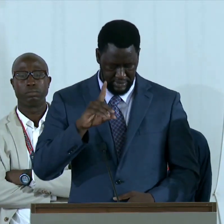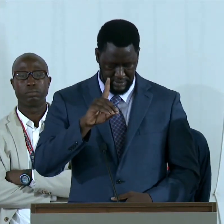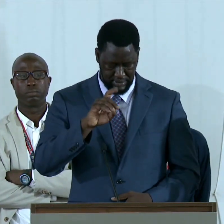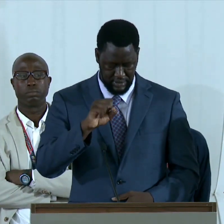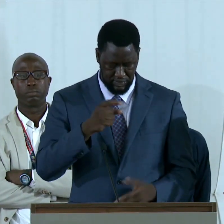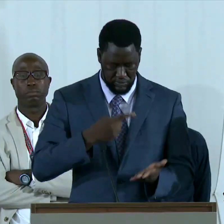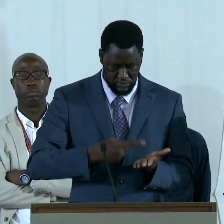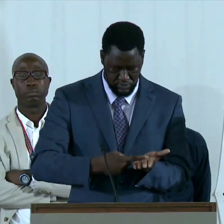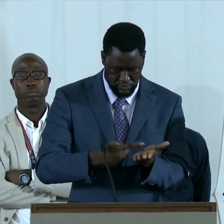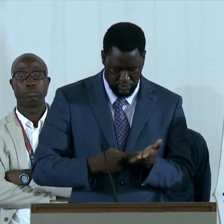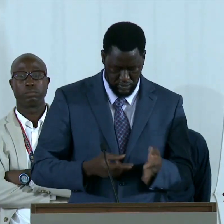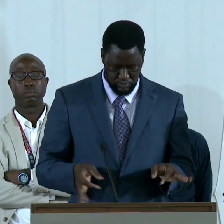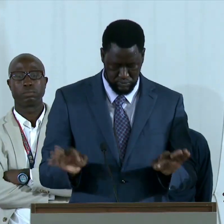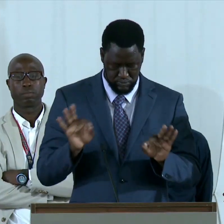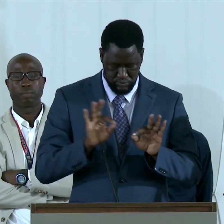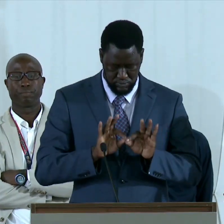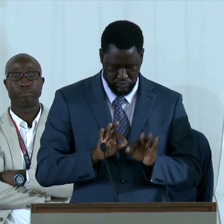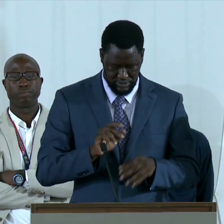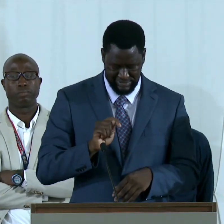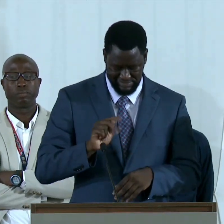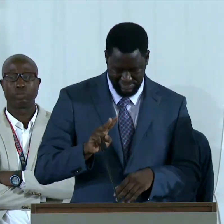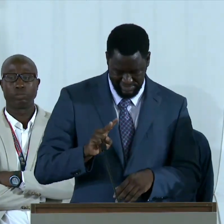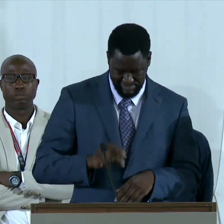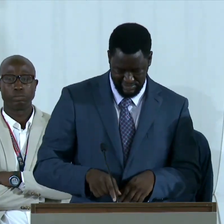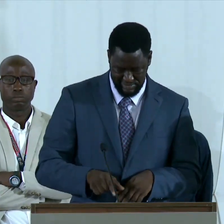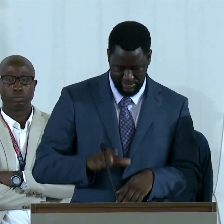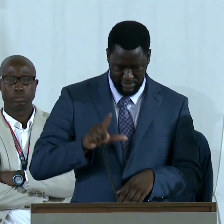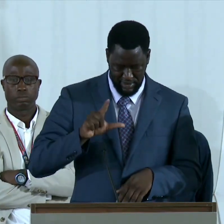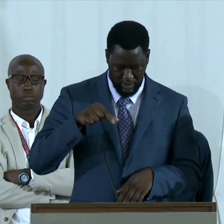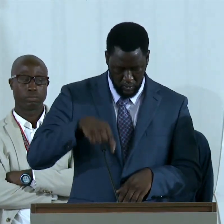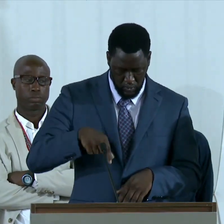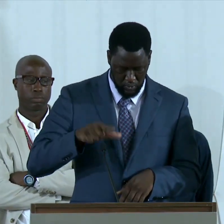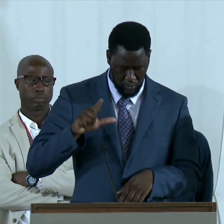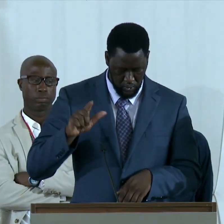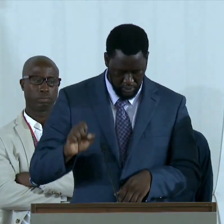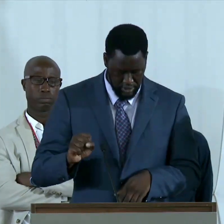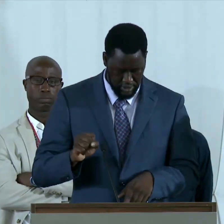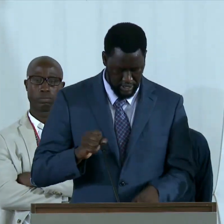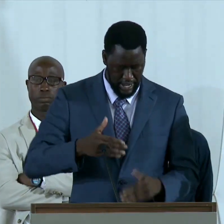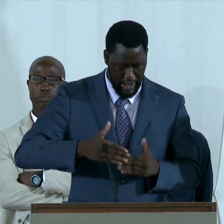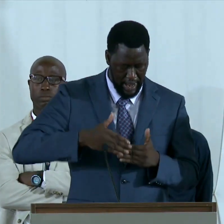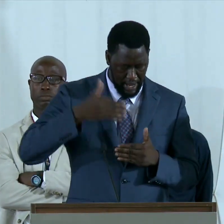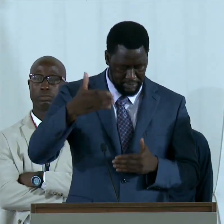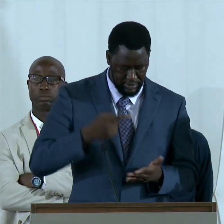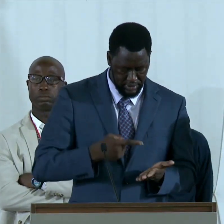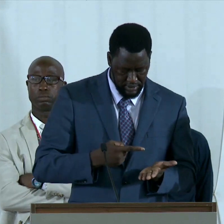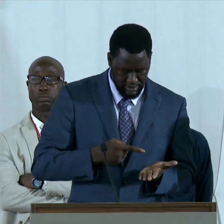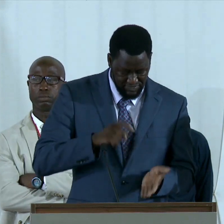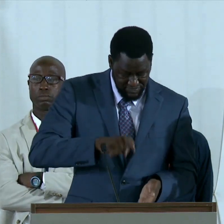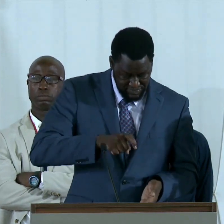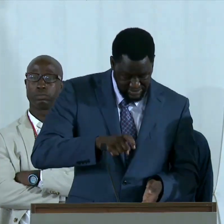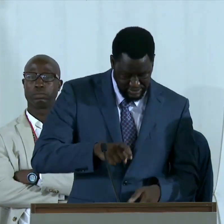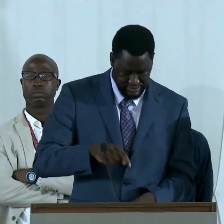des débats importants tels que les prochaines échéances